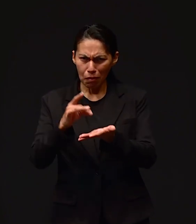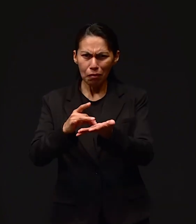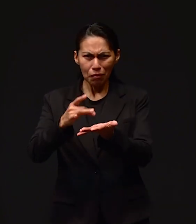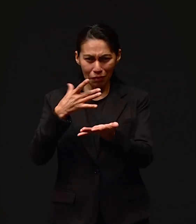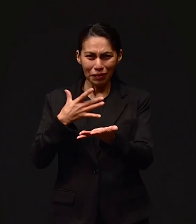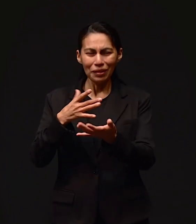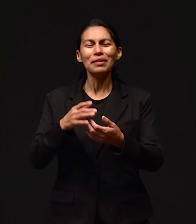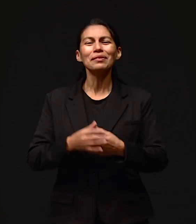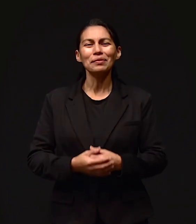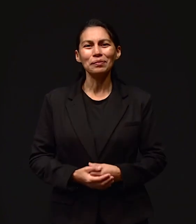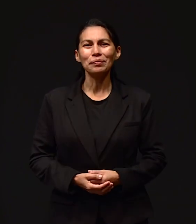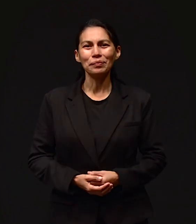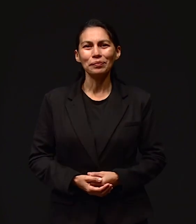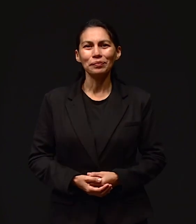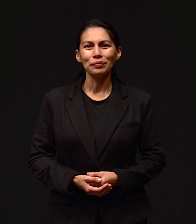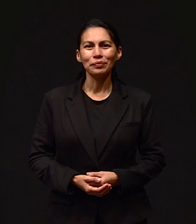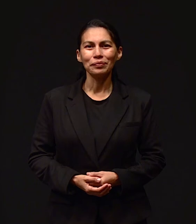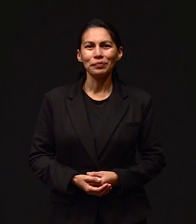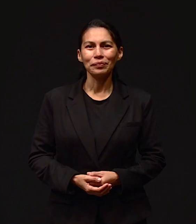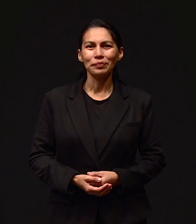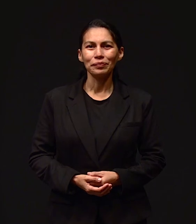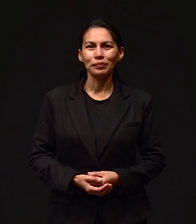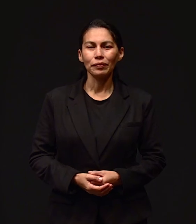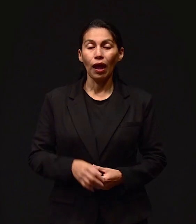amablemente han enviado al programa